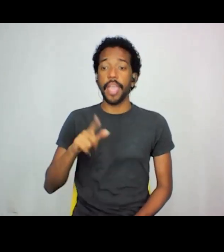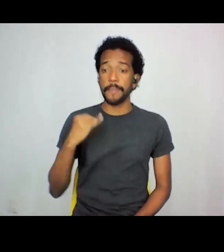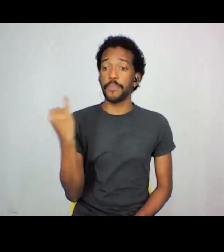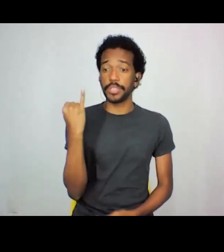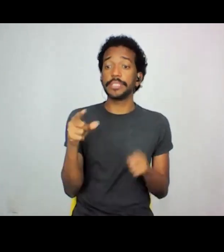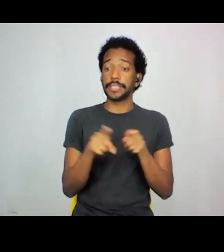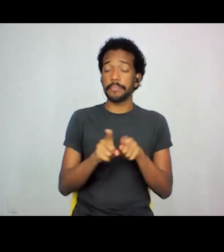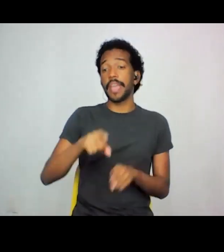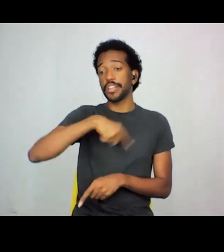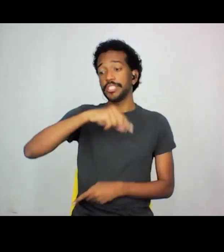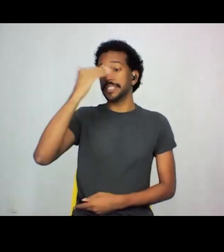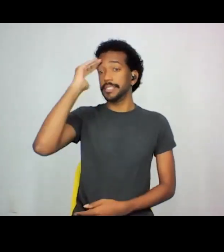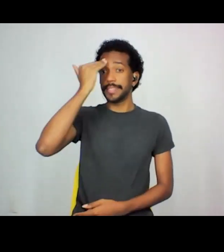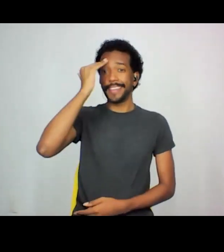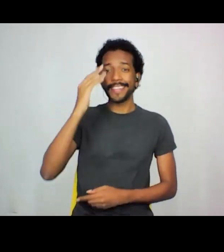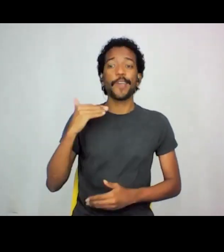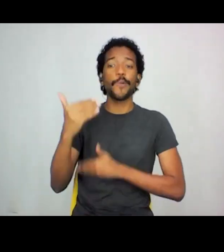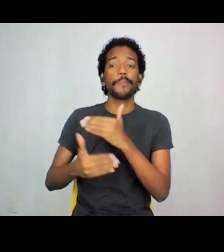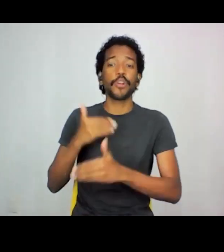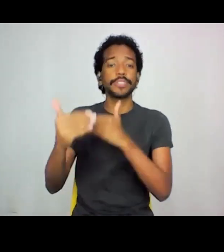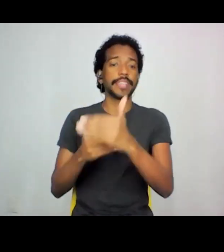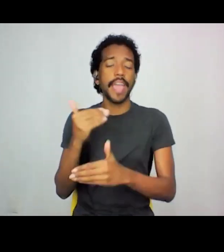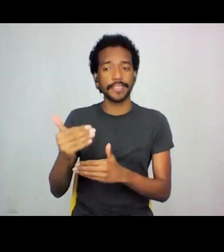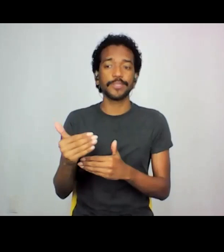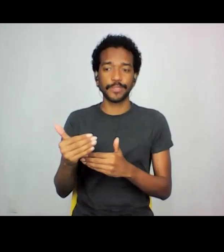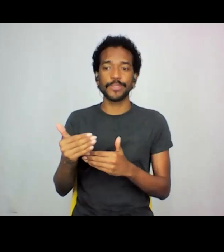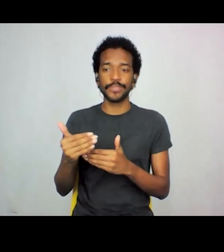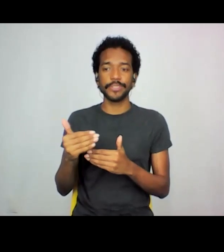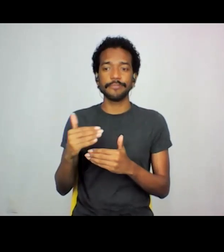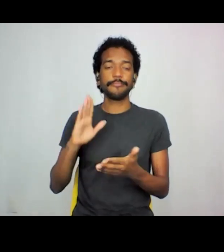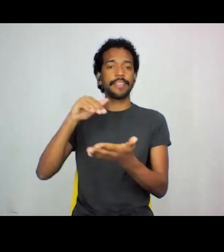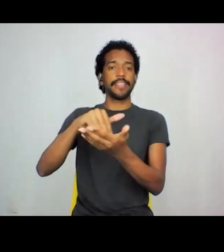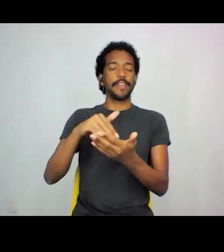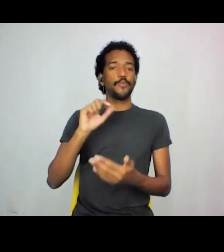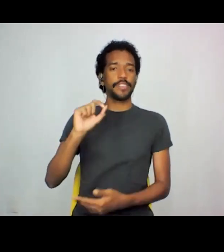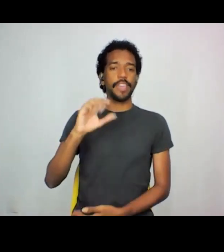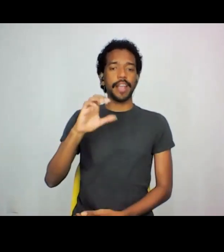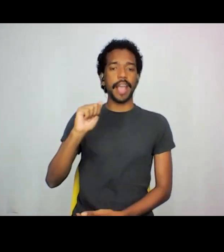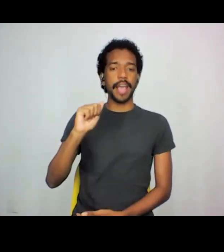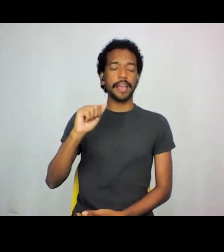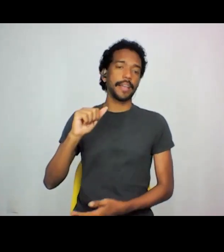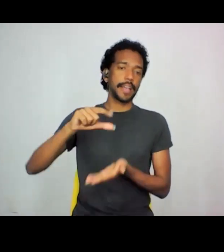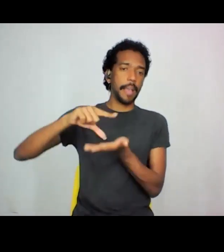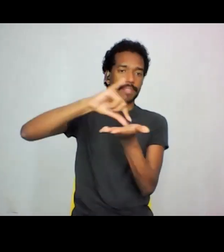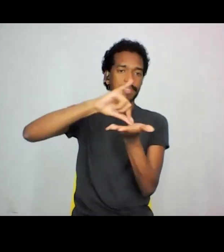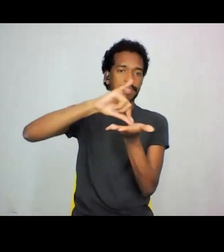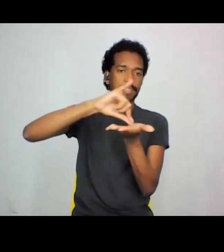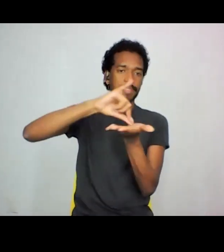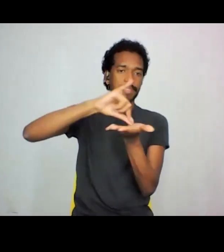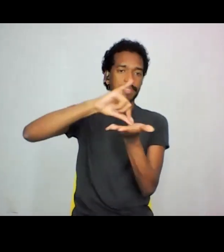entender que estamos em um processo até que o capitalismo nos impõe, acelerado,